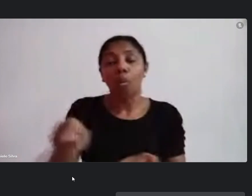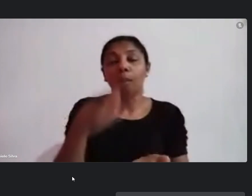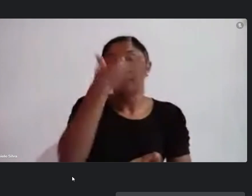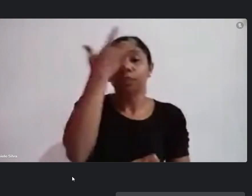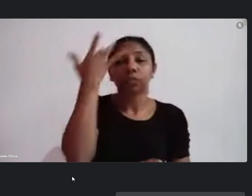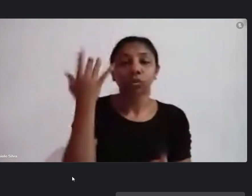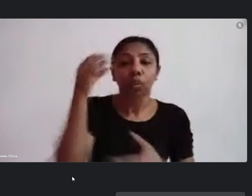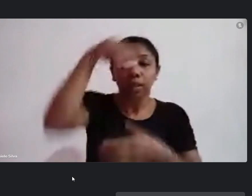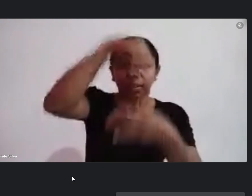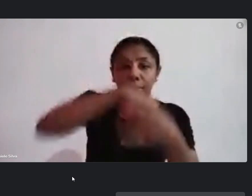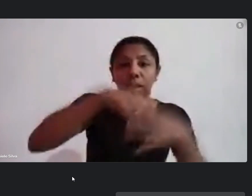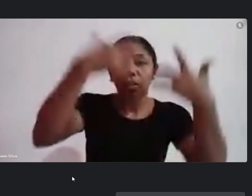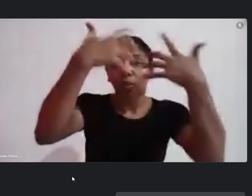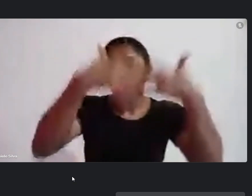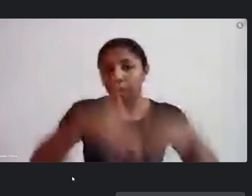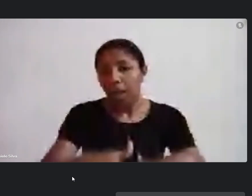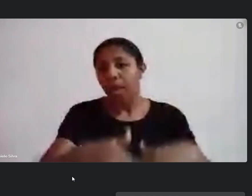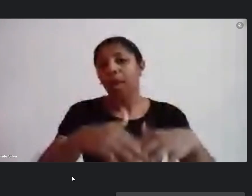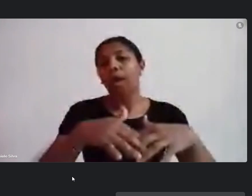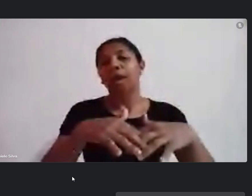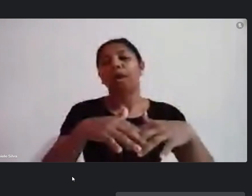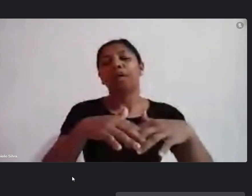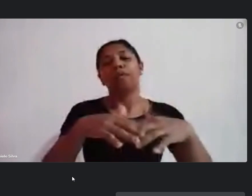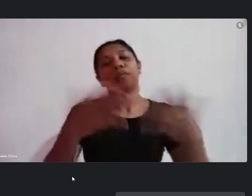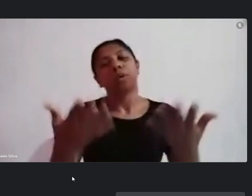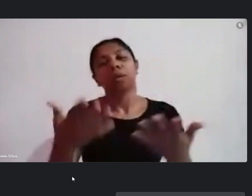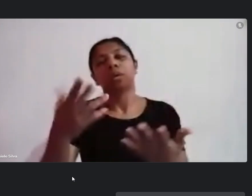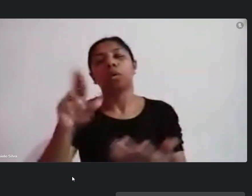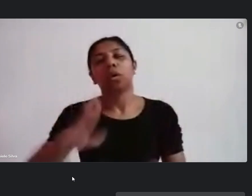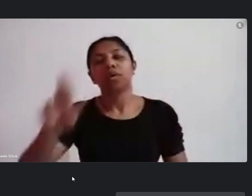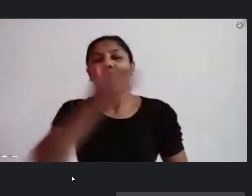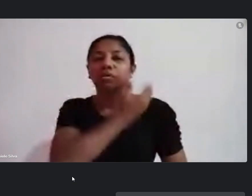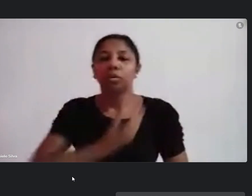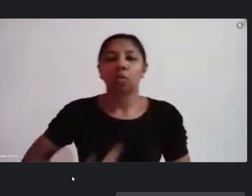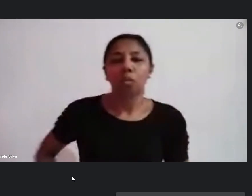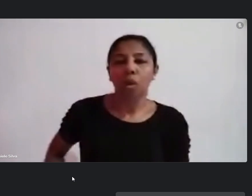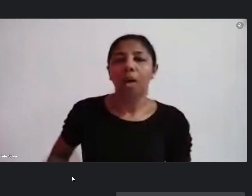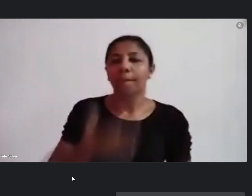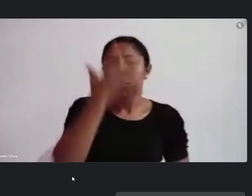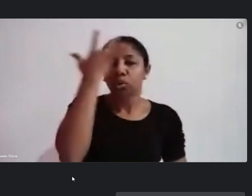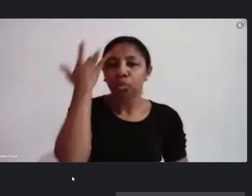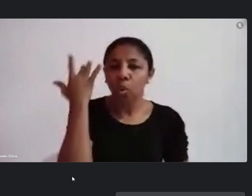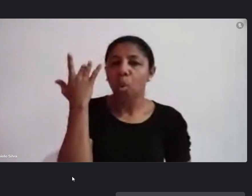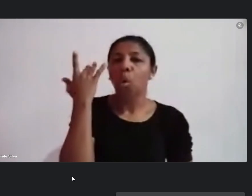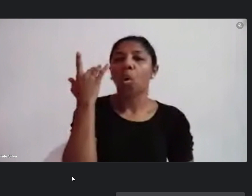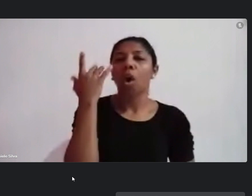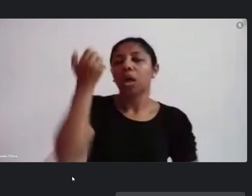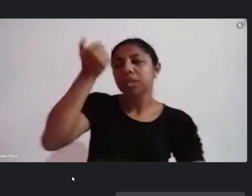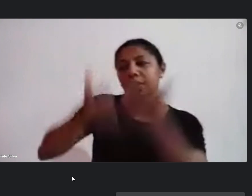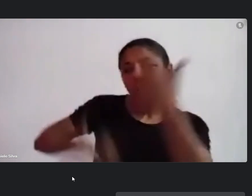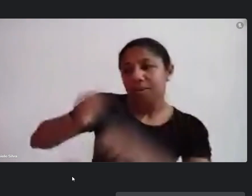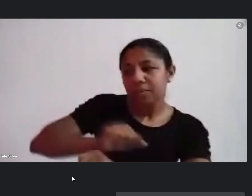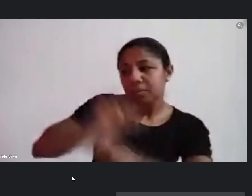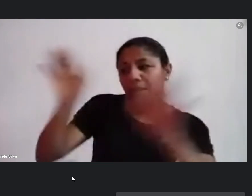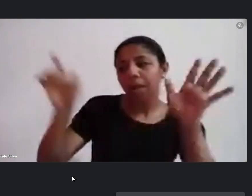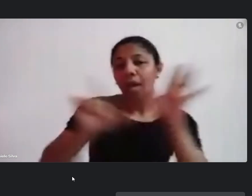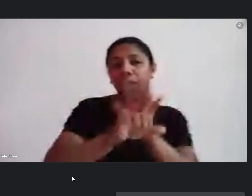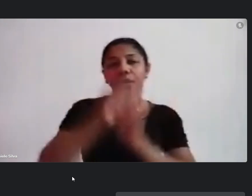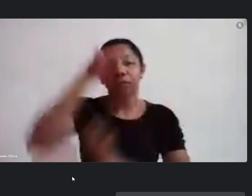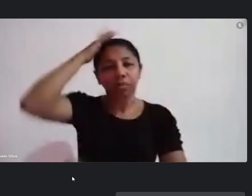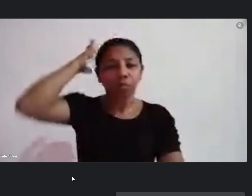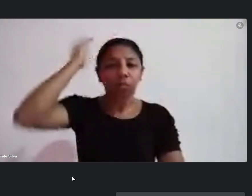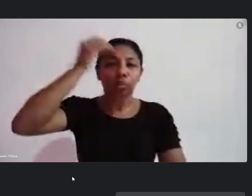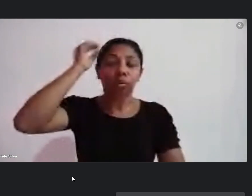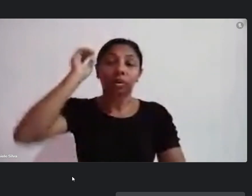IFRN dentro do UERN ter alguém para tirar dúvidas sobre a Paula Gustavo e com isso mais pessoas poderem se